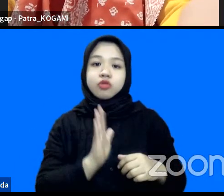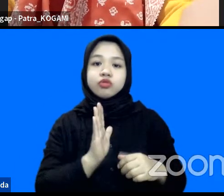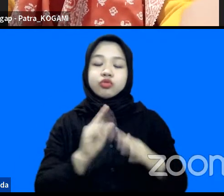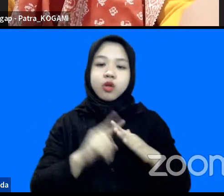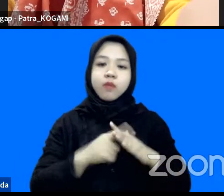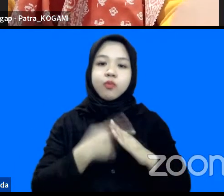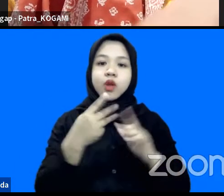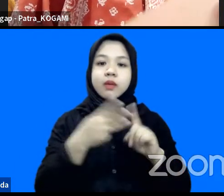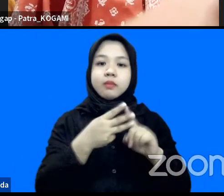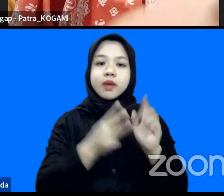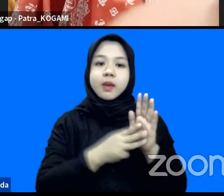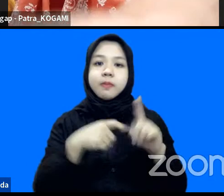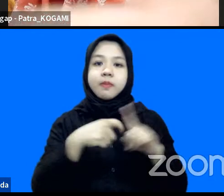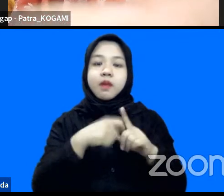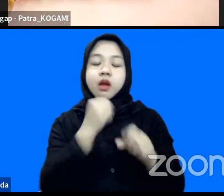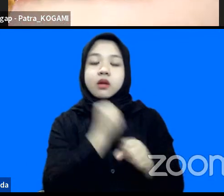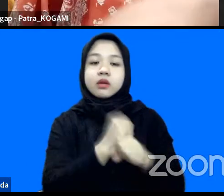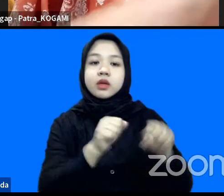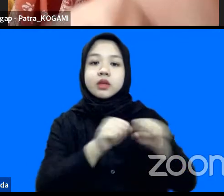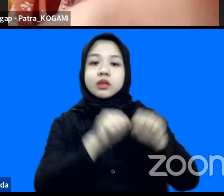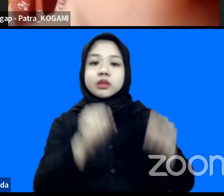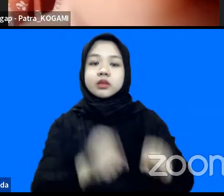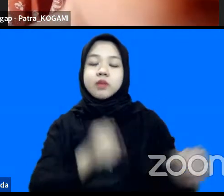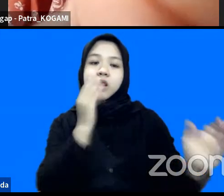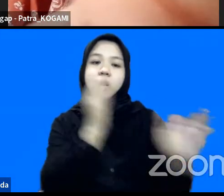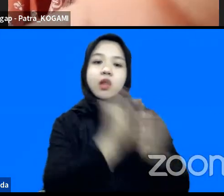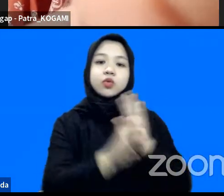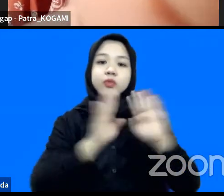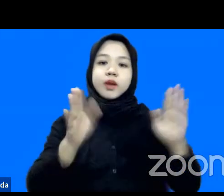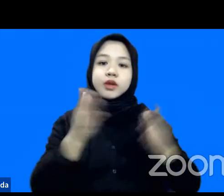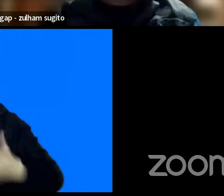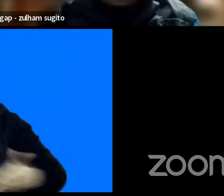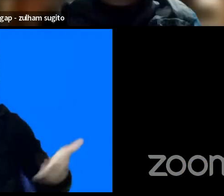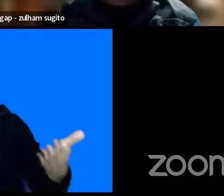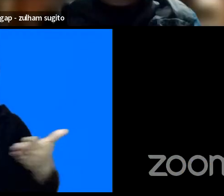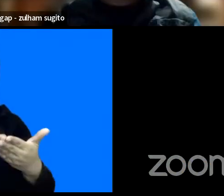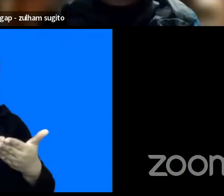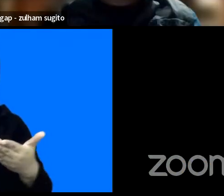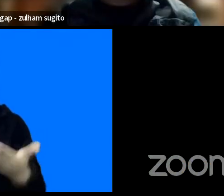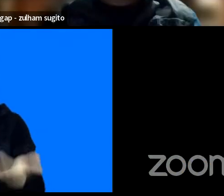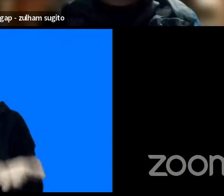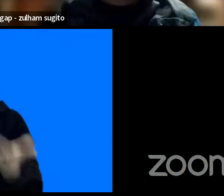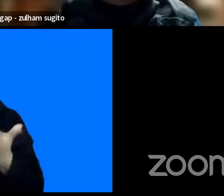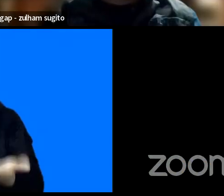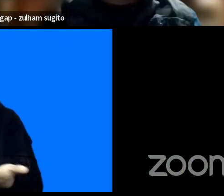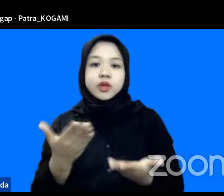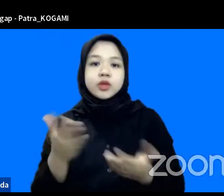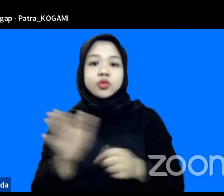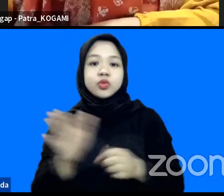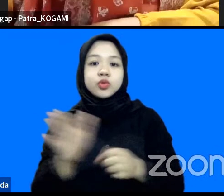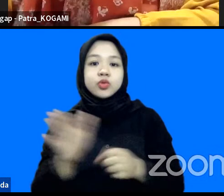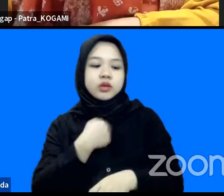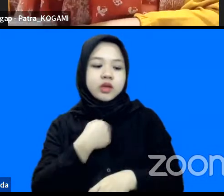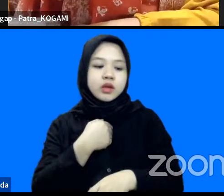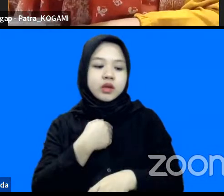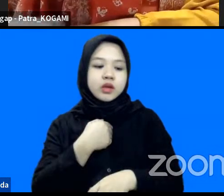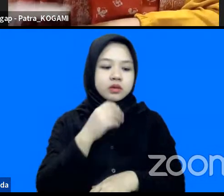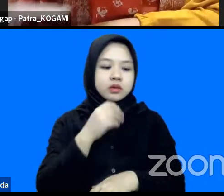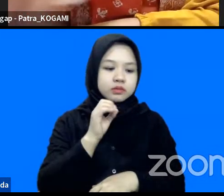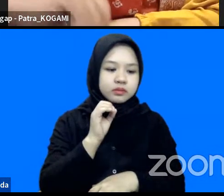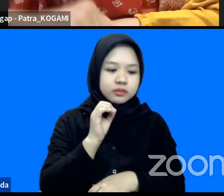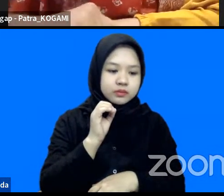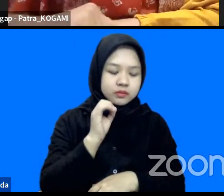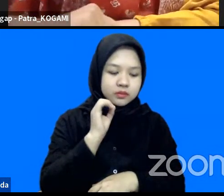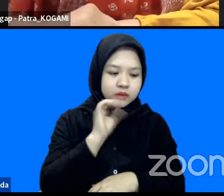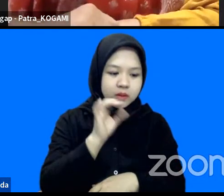BMKG juga sistemnya langsung melalui media sosial dan sebagainya mungkin kurang lebih itu ya yang boleh saya ini apa namanya